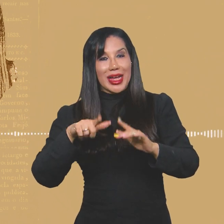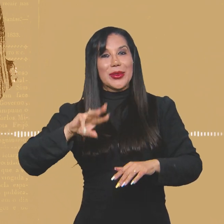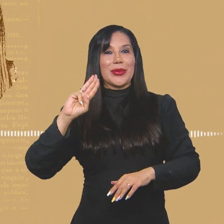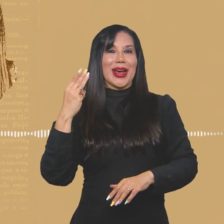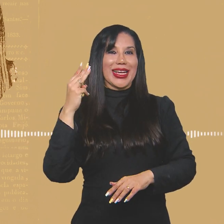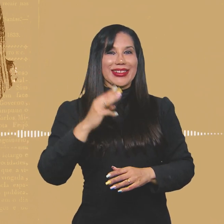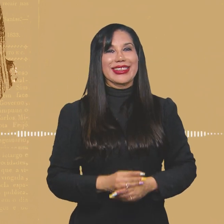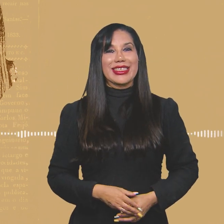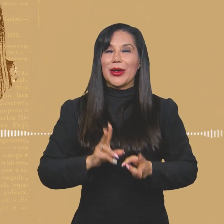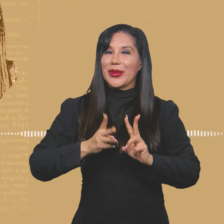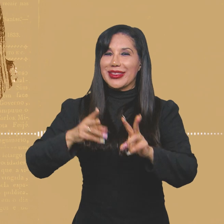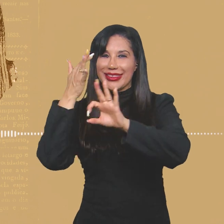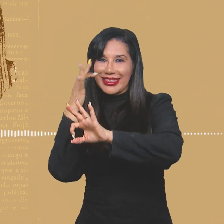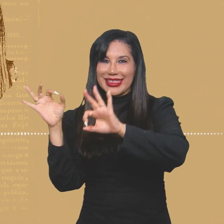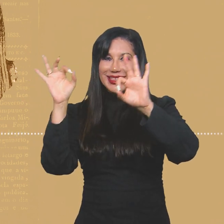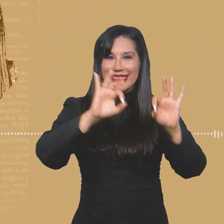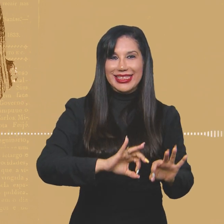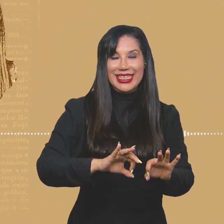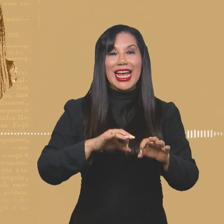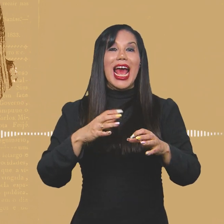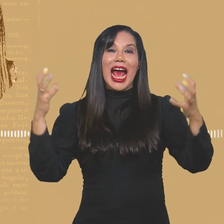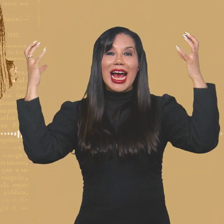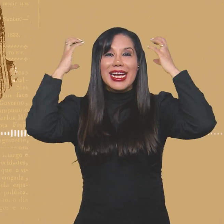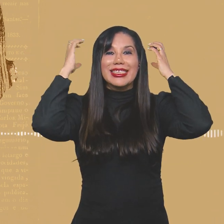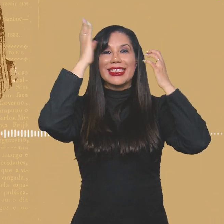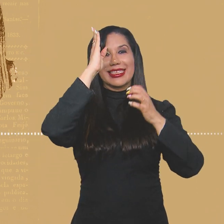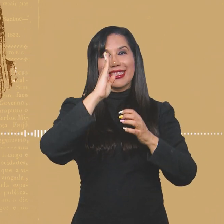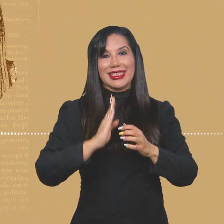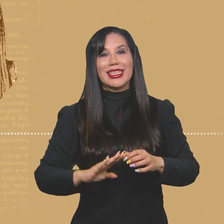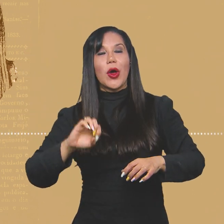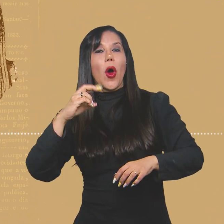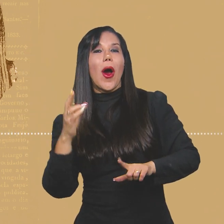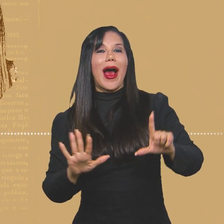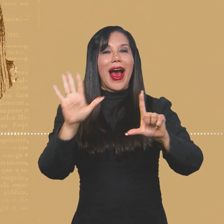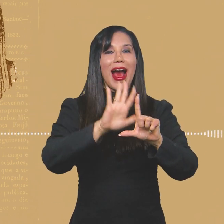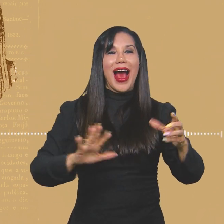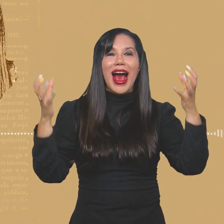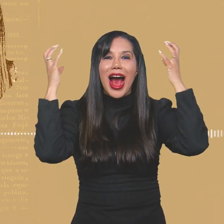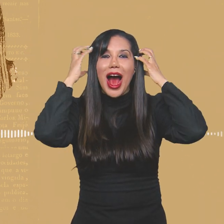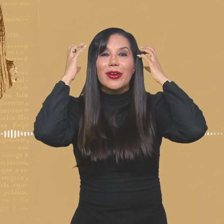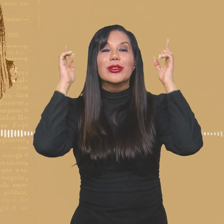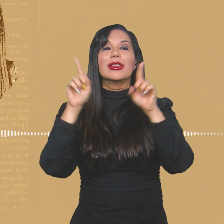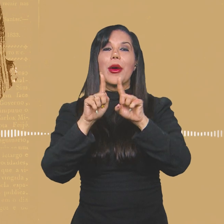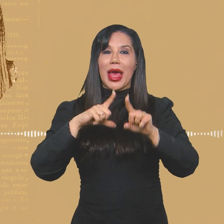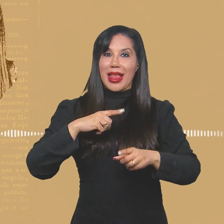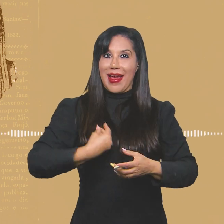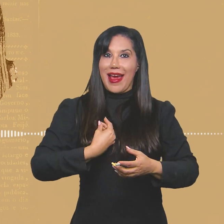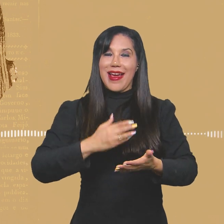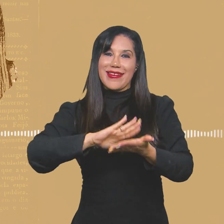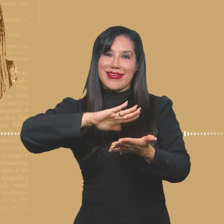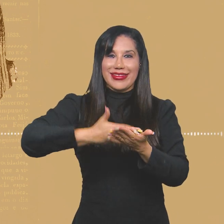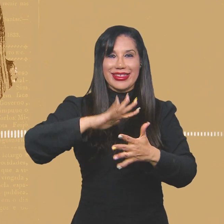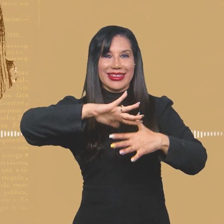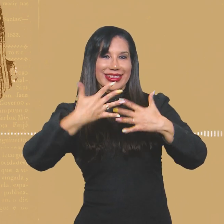Quilombo Rampa em Vargem Grande, no Maranhão. Continue nos acompanhando aqui na Rádio Agência Nacional ou pelas plataformas de